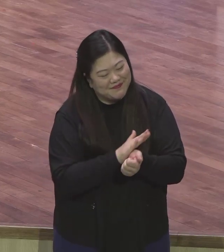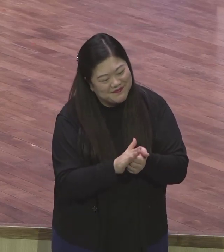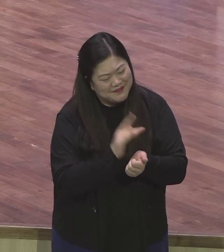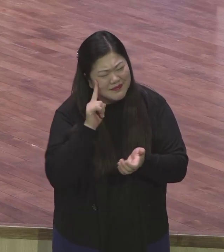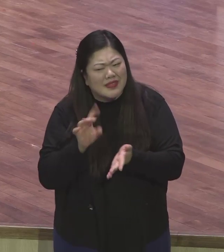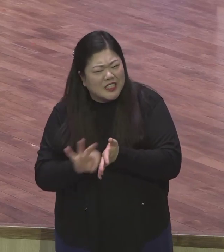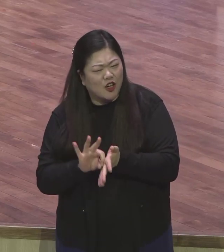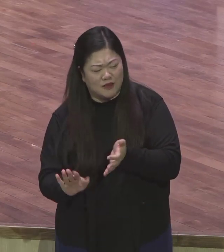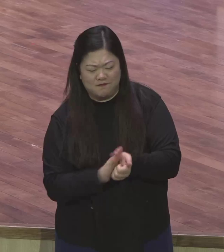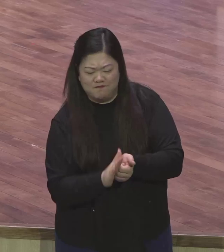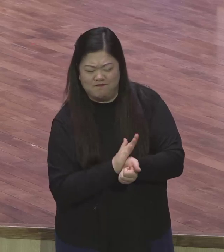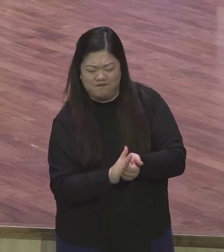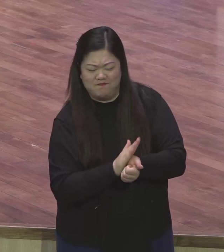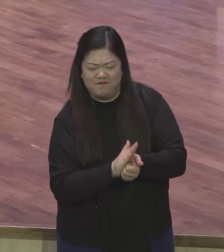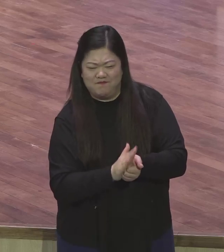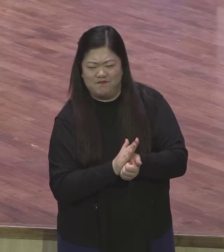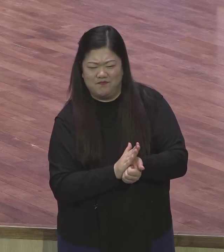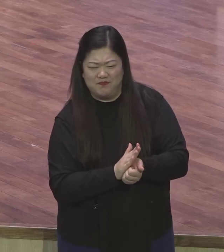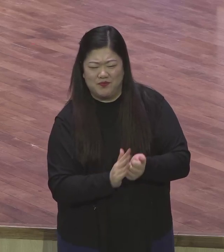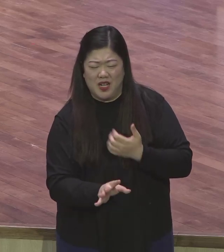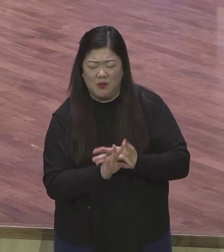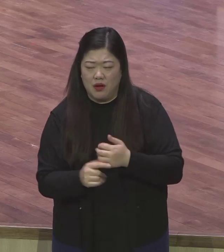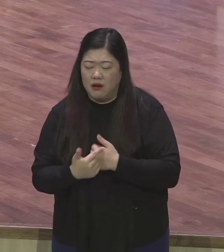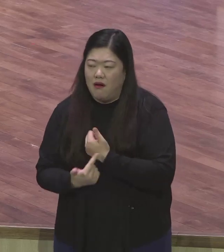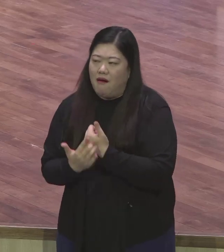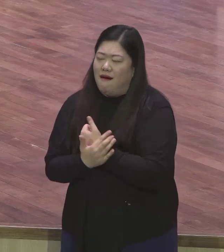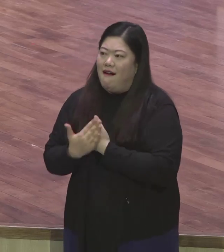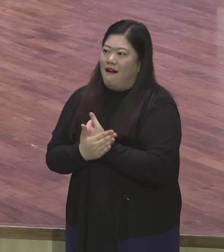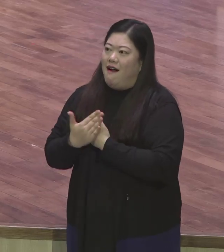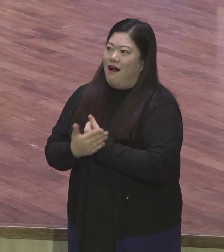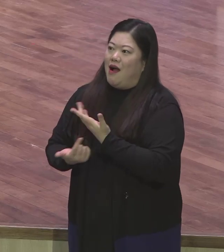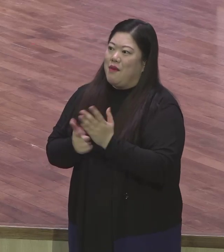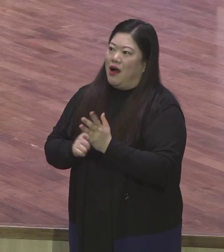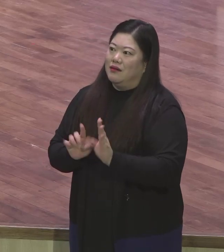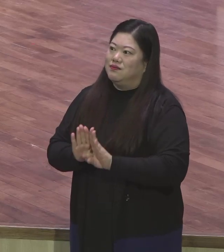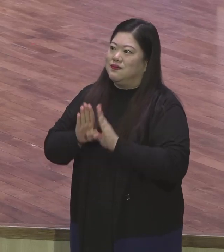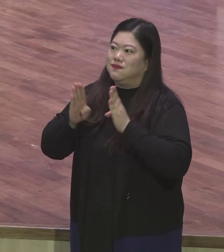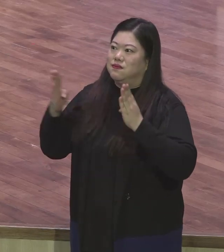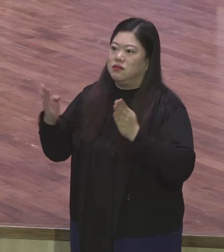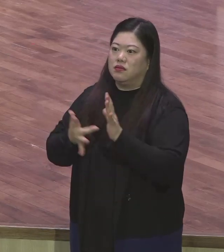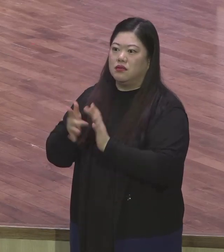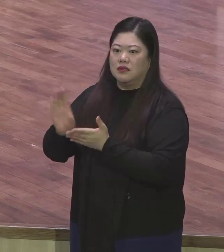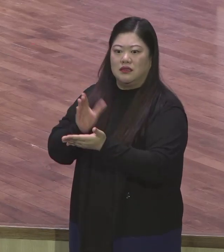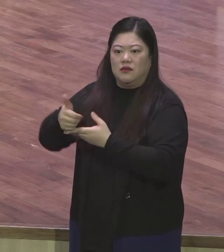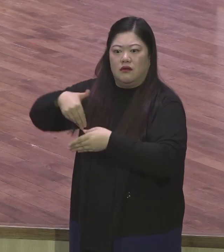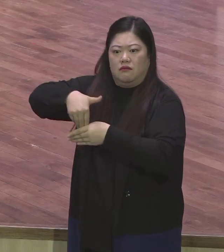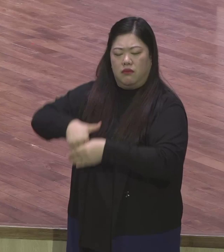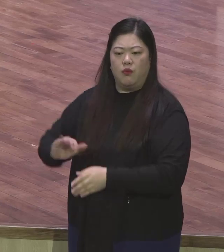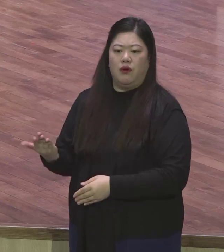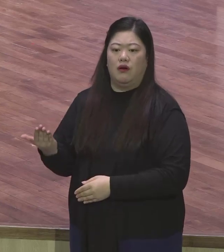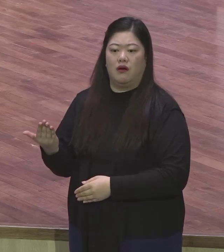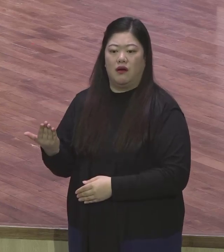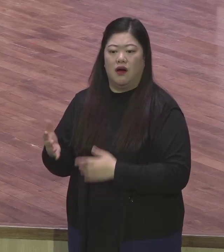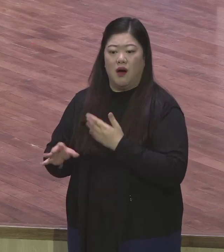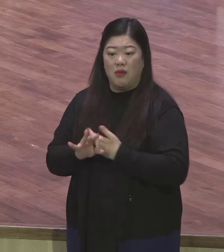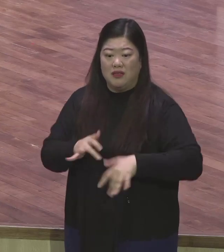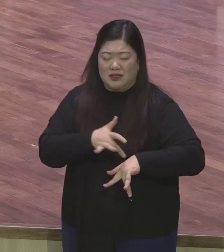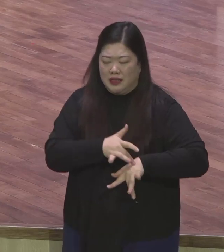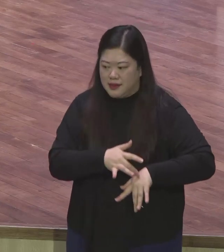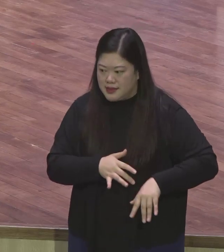아예 발을 붙일 틈을 주지 말아요 불평, 원망 여기서부터 시기 질투 여기서부터